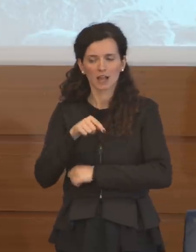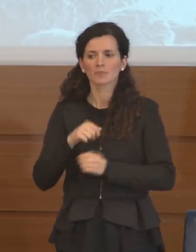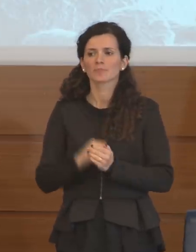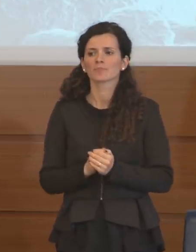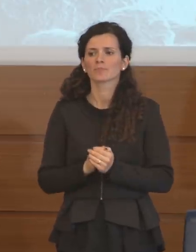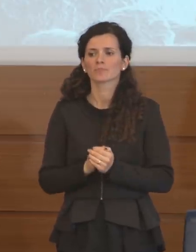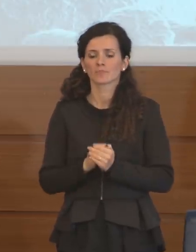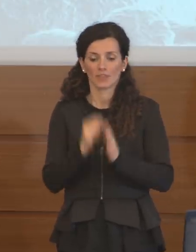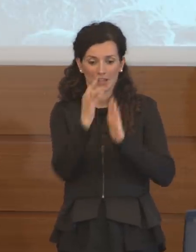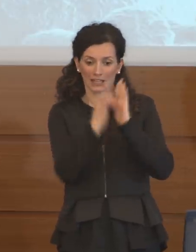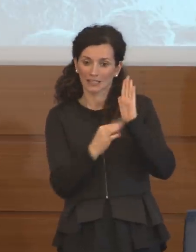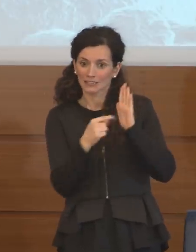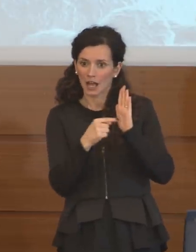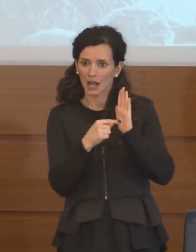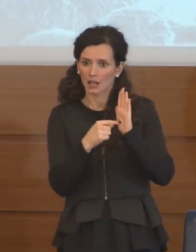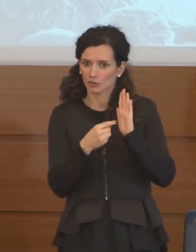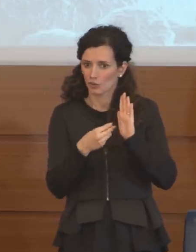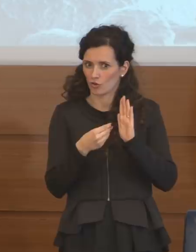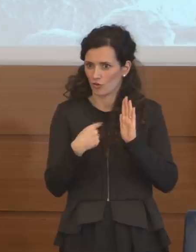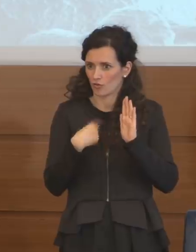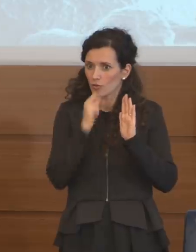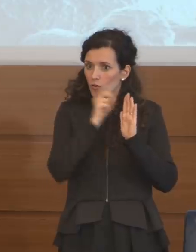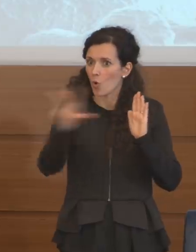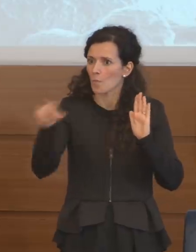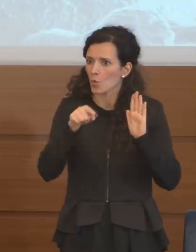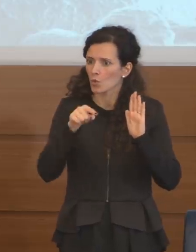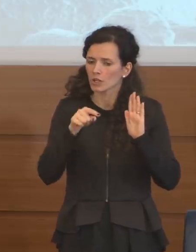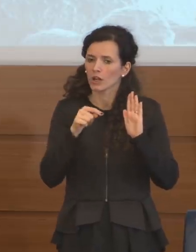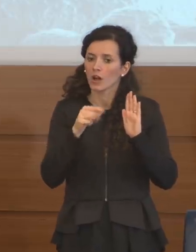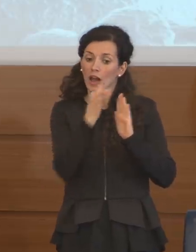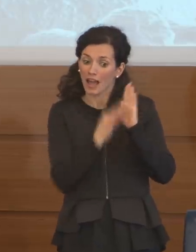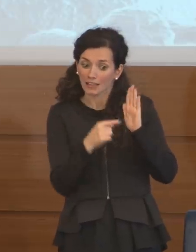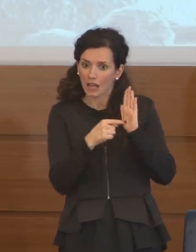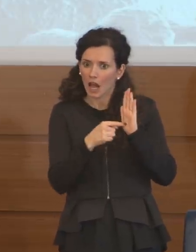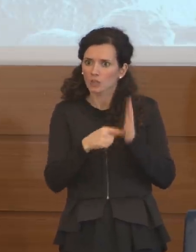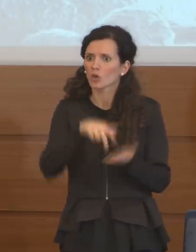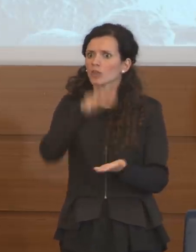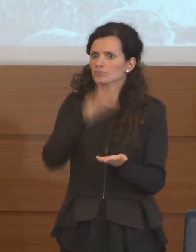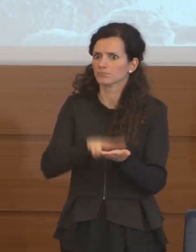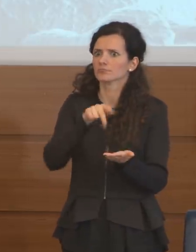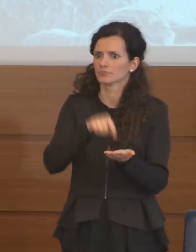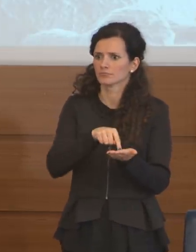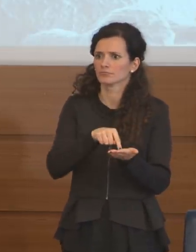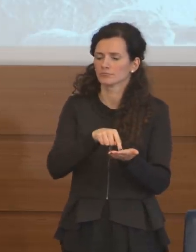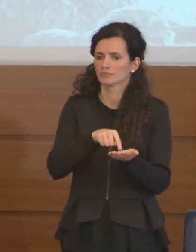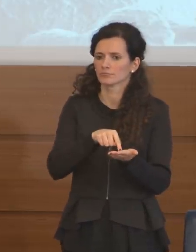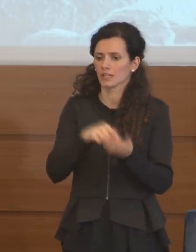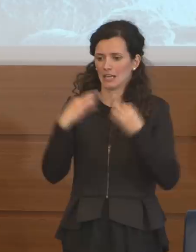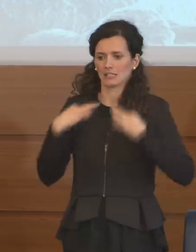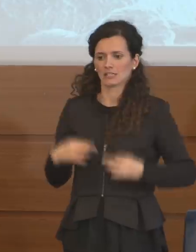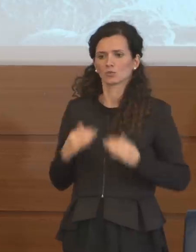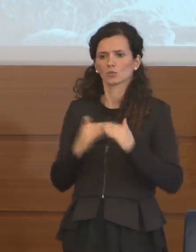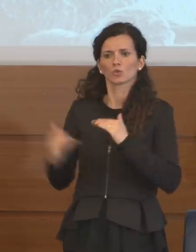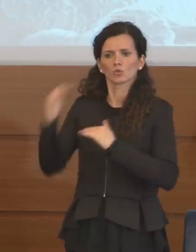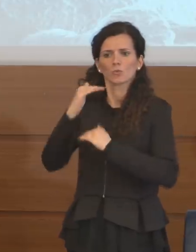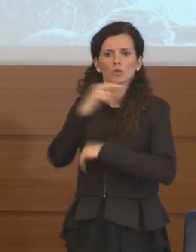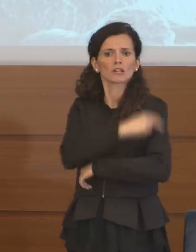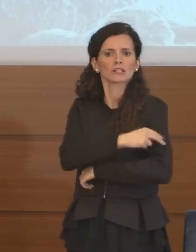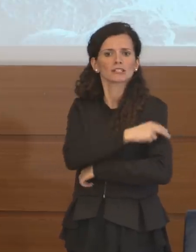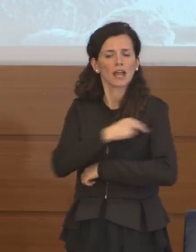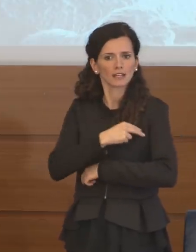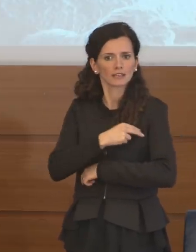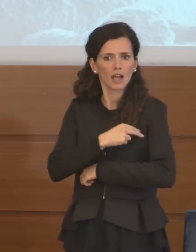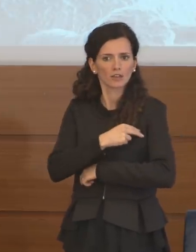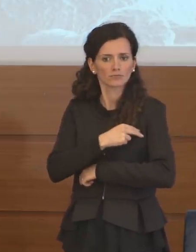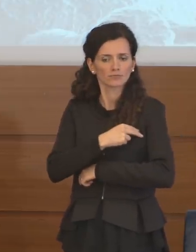deve essere dato è il dato validato dal nostro come dire Istituto Superiore di Sanità quindi